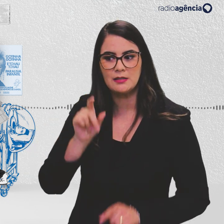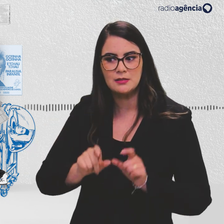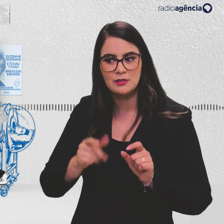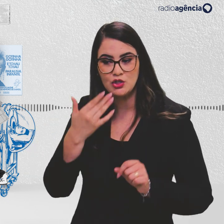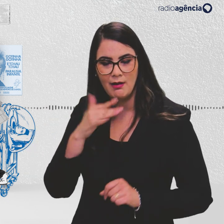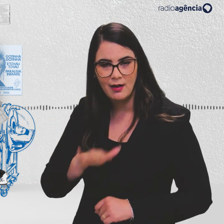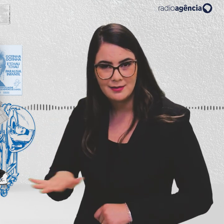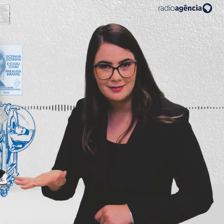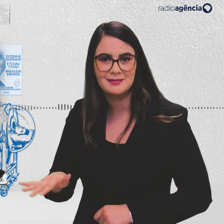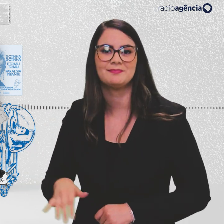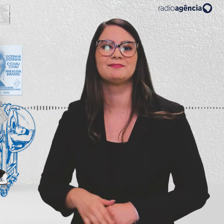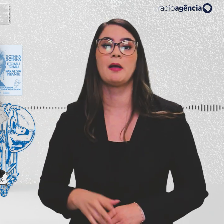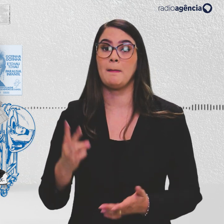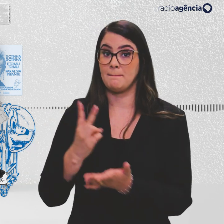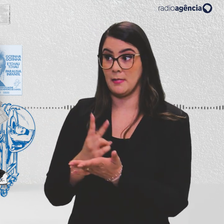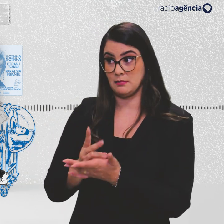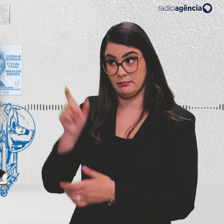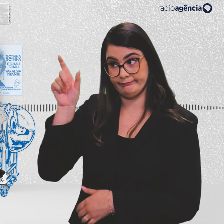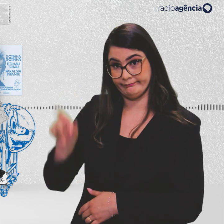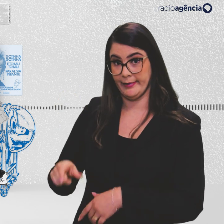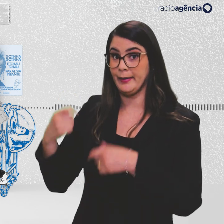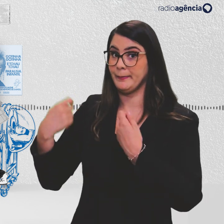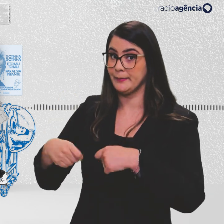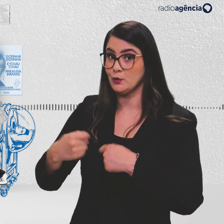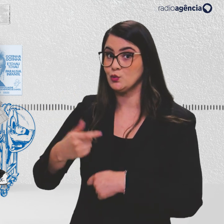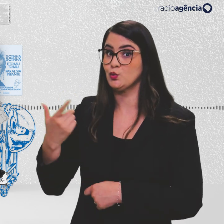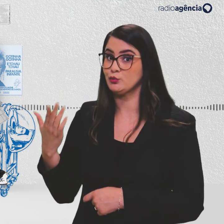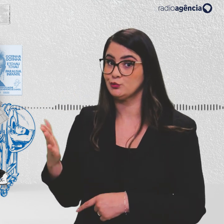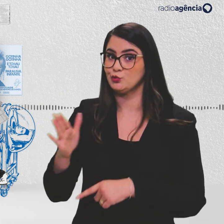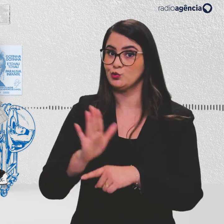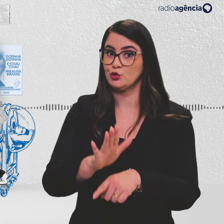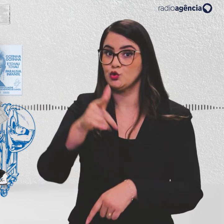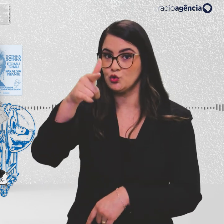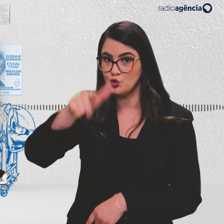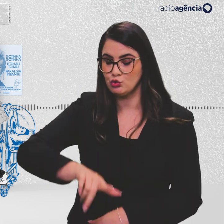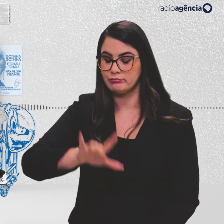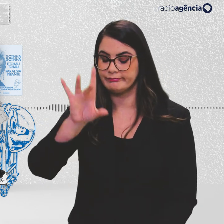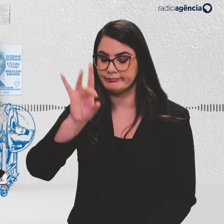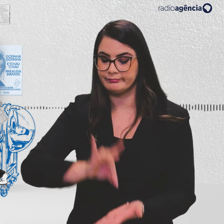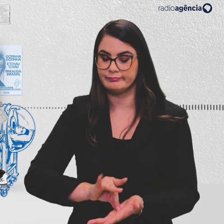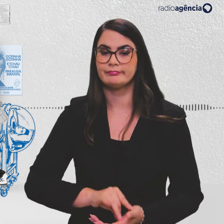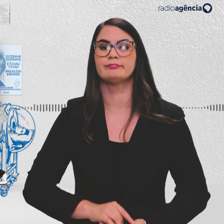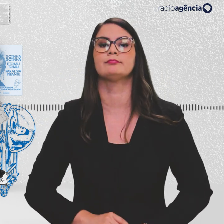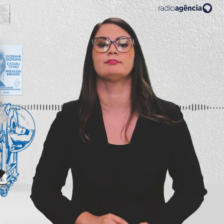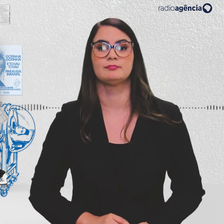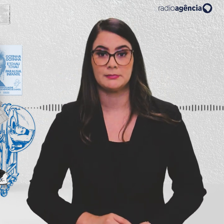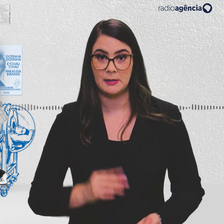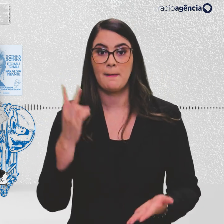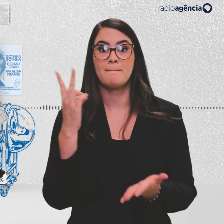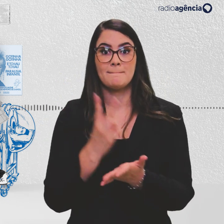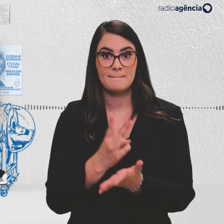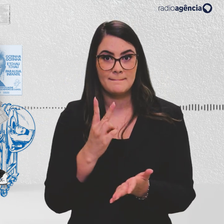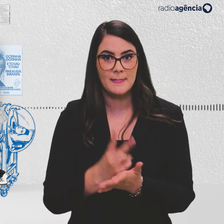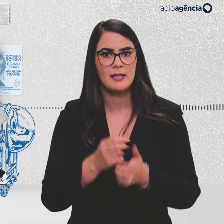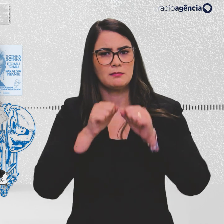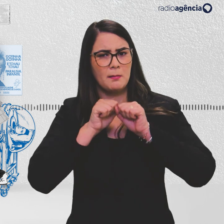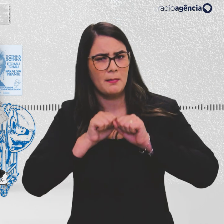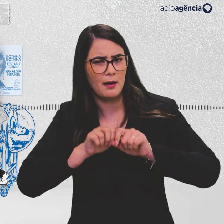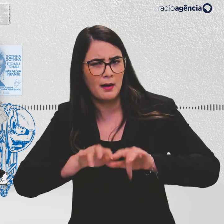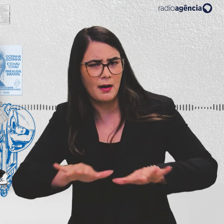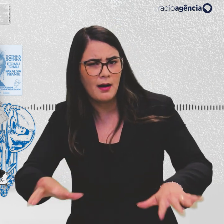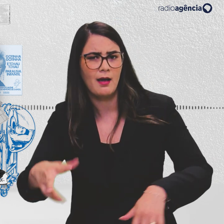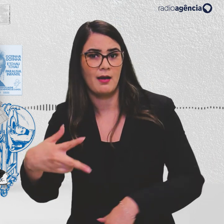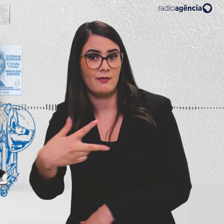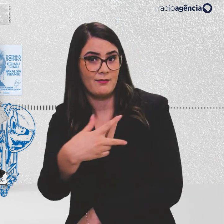Mesmo assim, o doutor Roma ainda precisou dar mais uma contribuição definitiva. Mesmo com altas coberturas